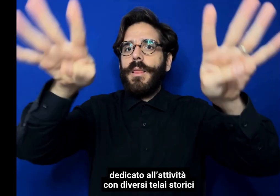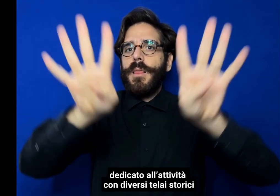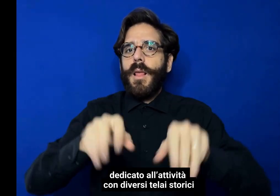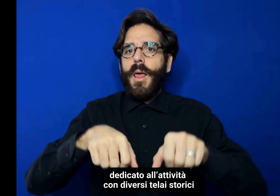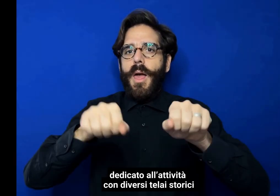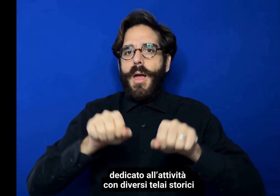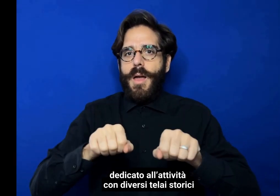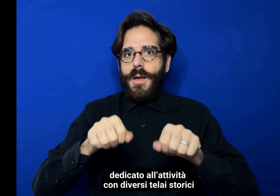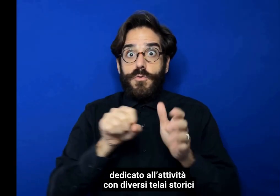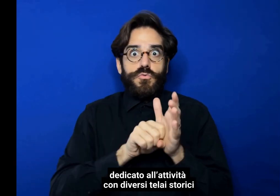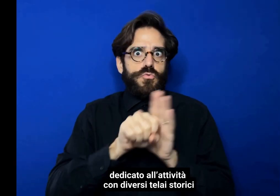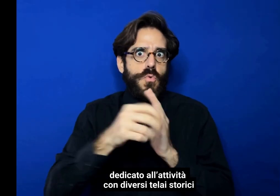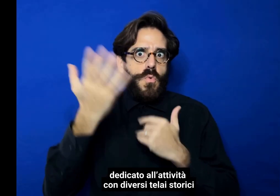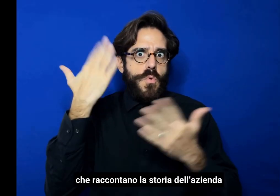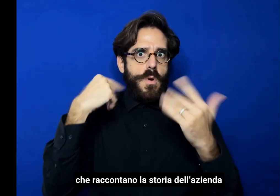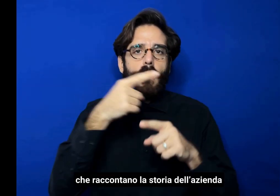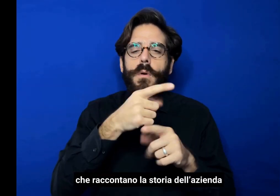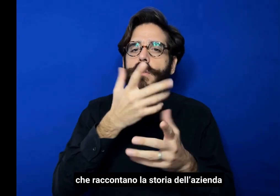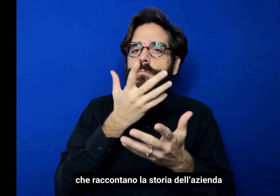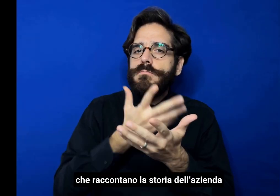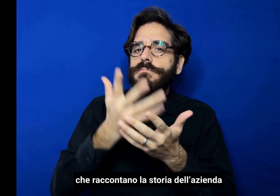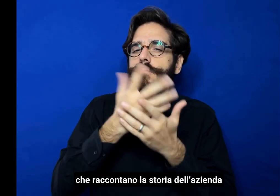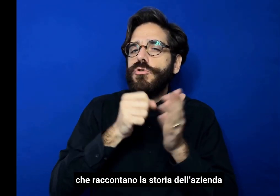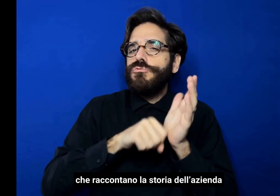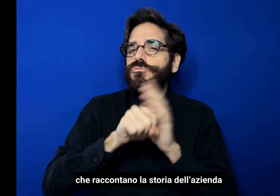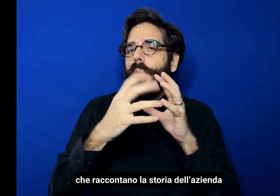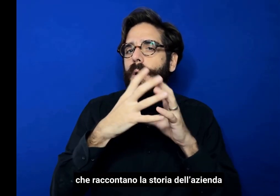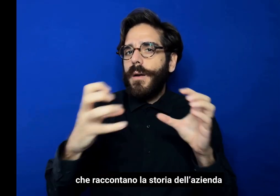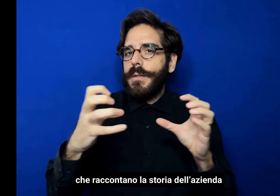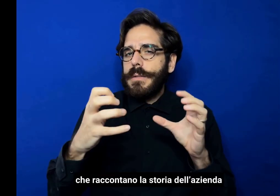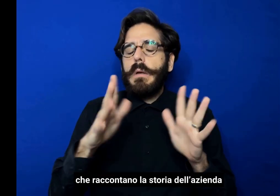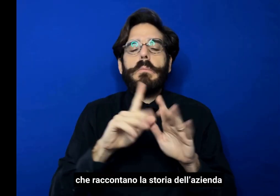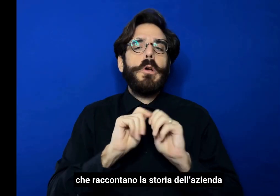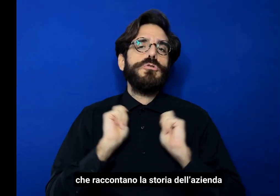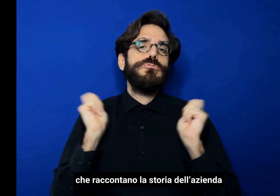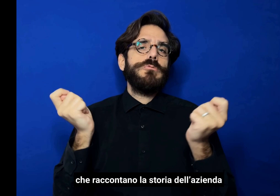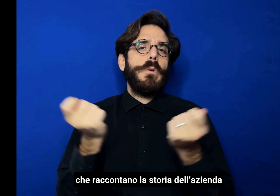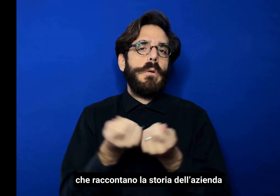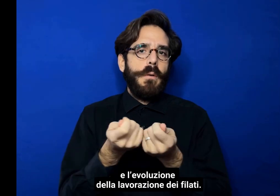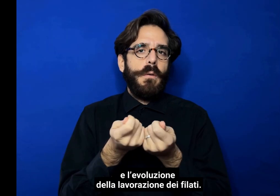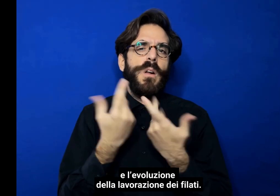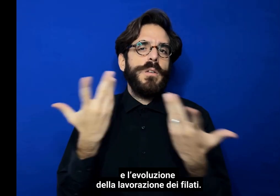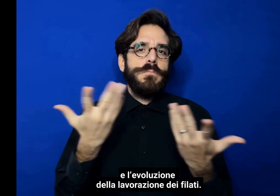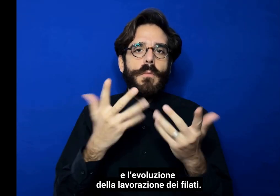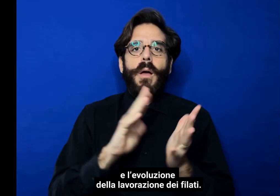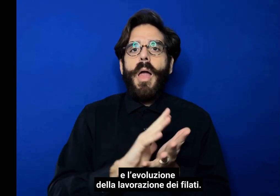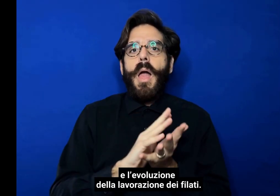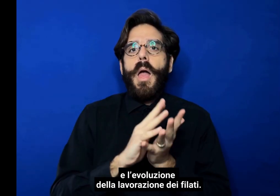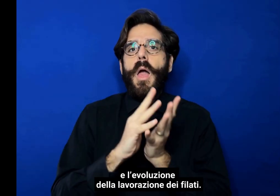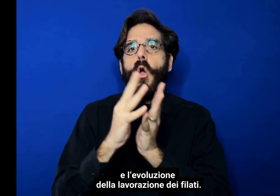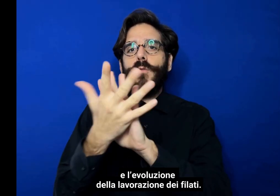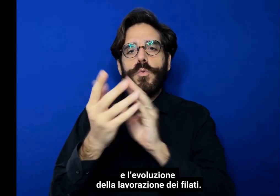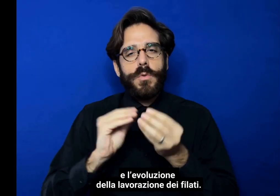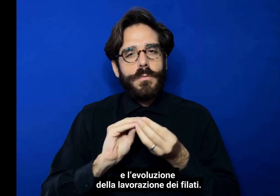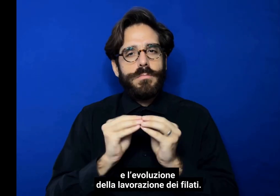storici che raccontano la storia dell'azienda e più in generale l'evoluzione della